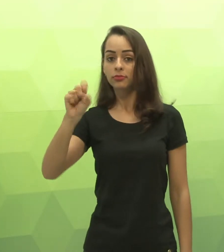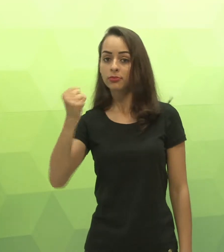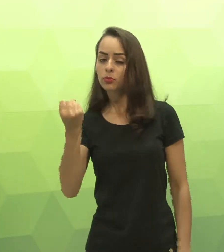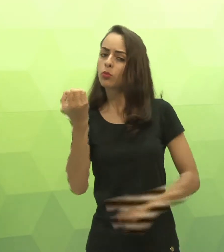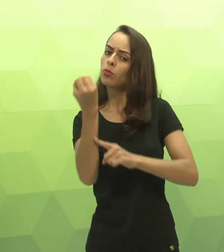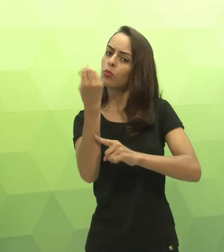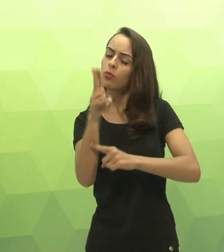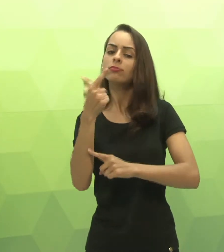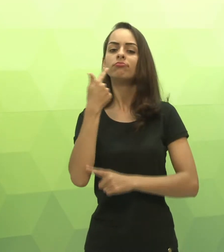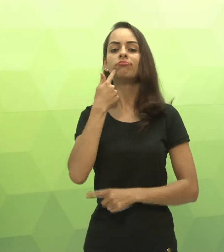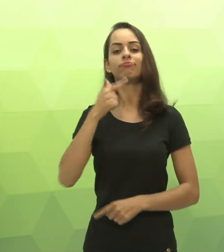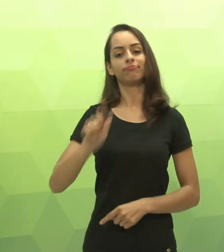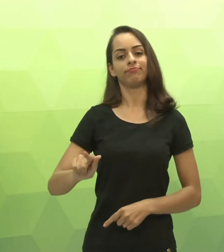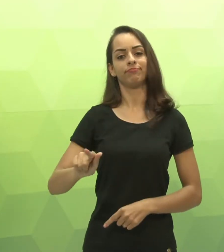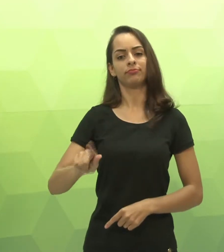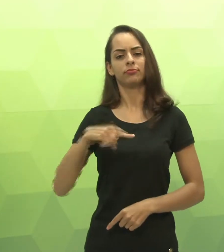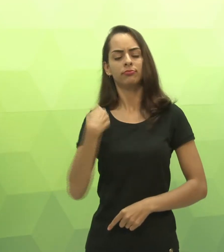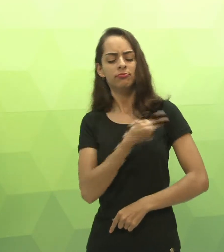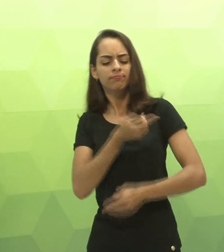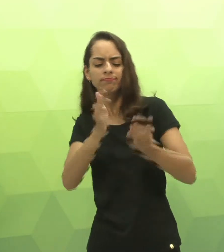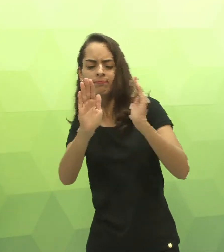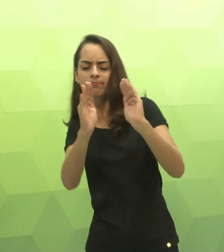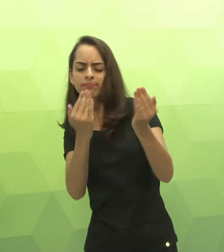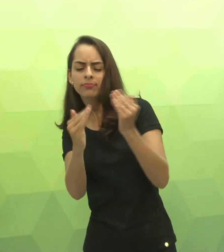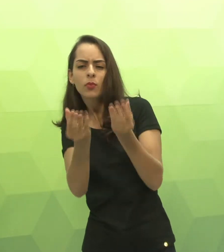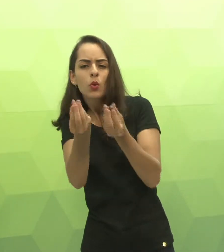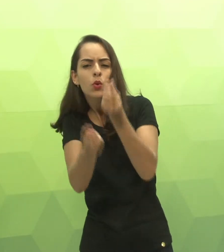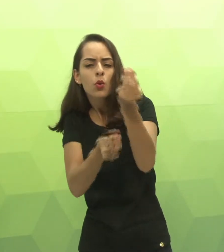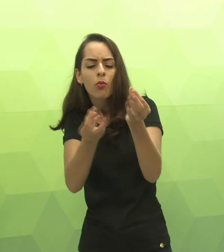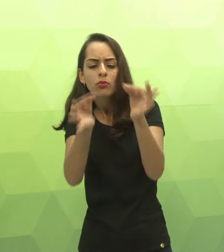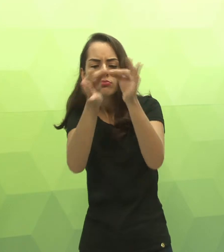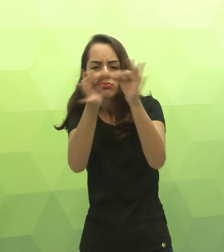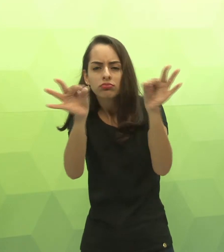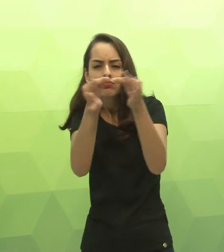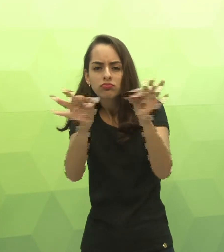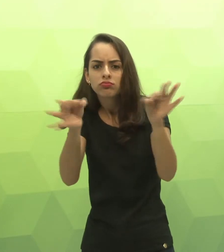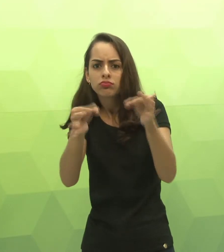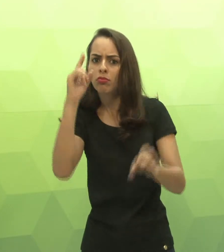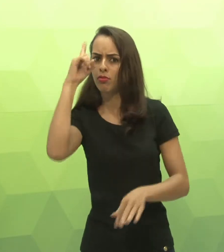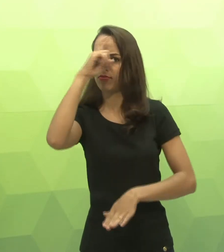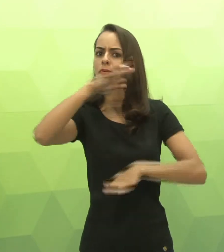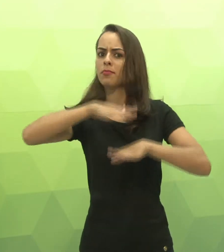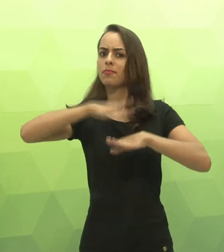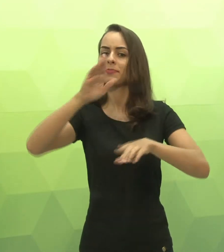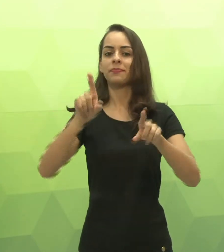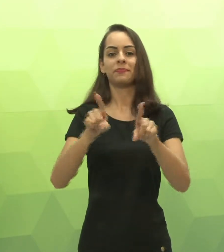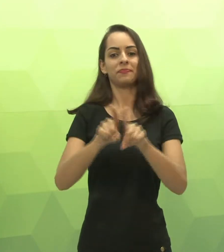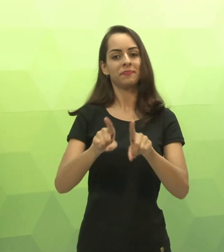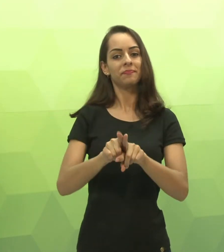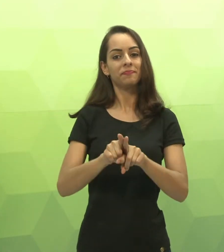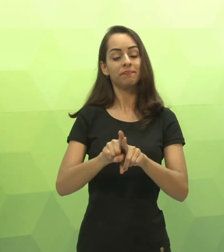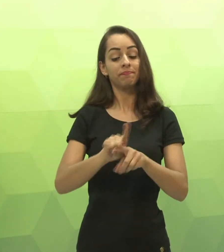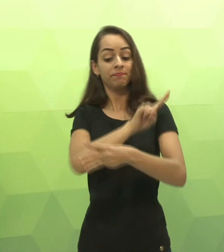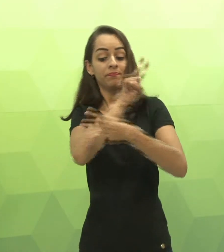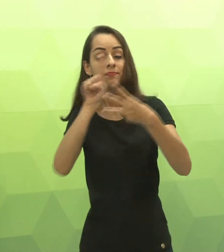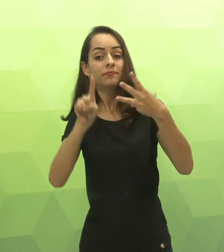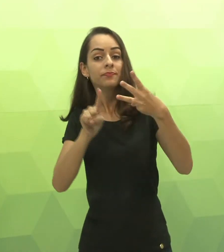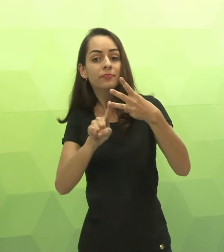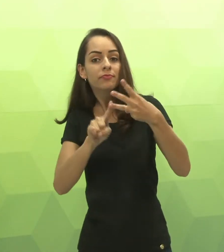afetivas ou gramaticais. Vamos analisar combinações e formações de estruturas mais complexas na Libras